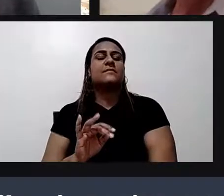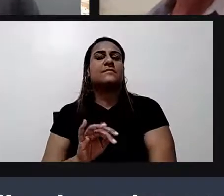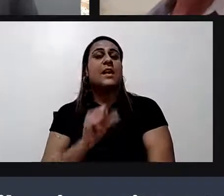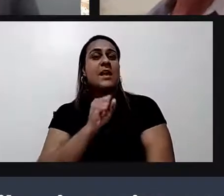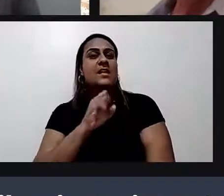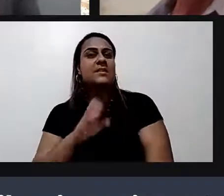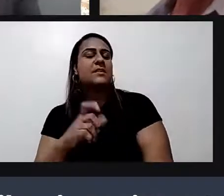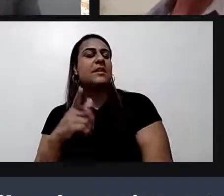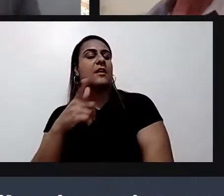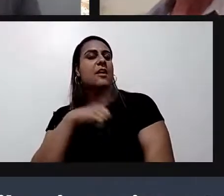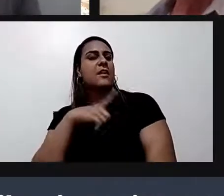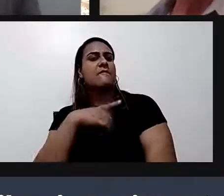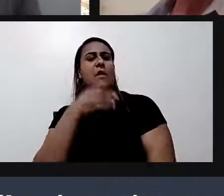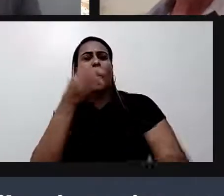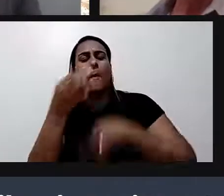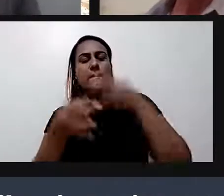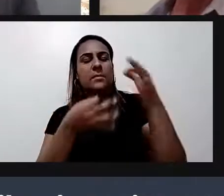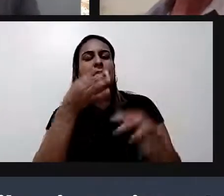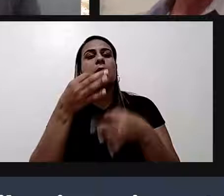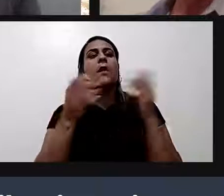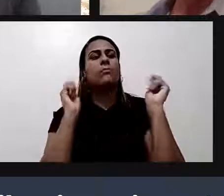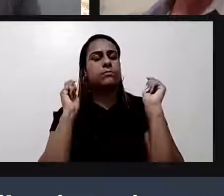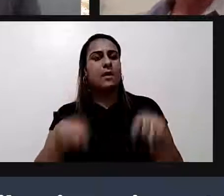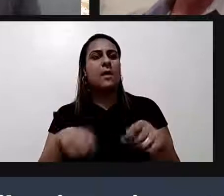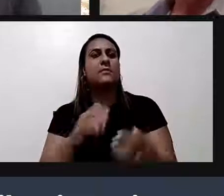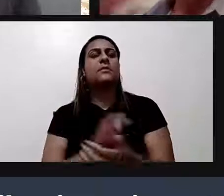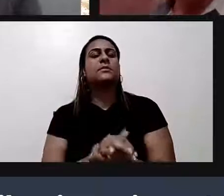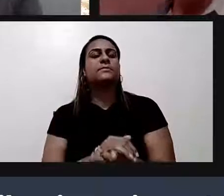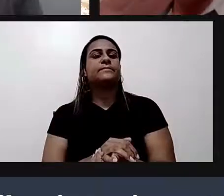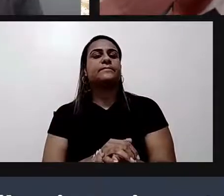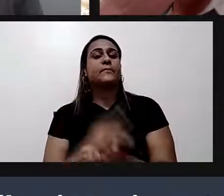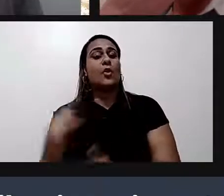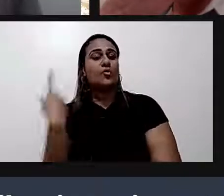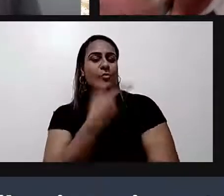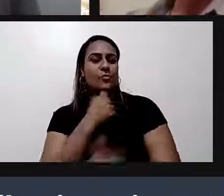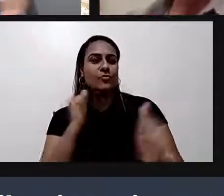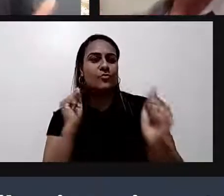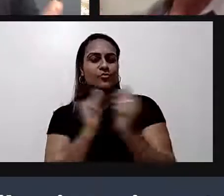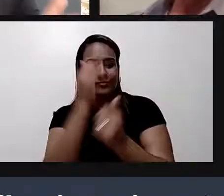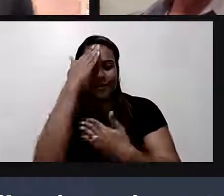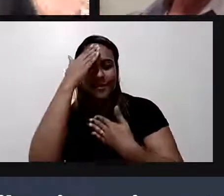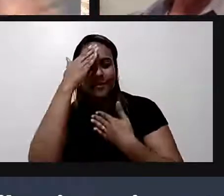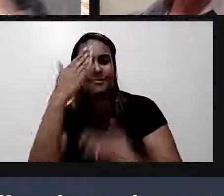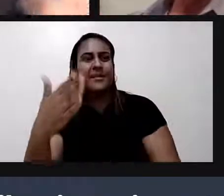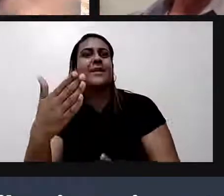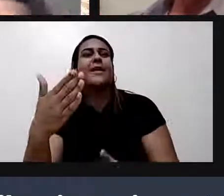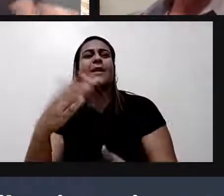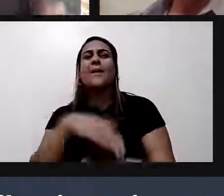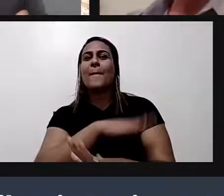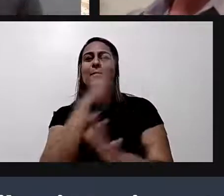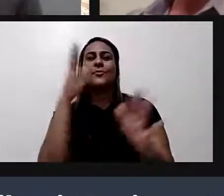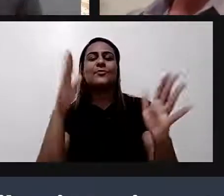a ideia da gente aqui é somar tá bom? então estamos juntos muito obrigado por tudo e feliz de desespero para todo mundo